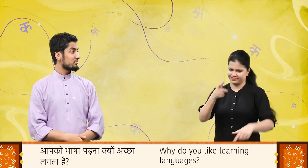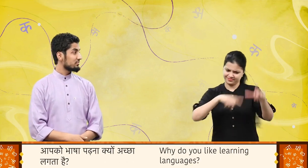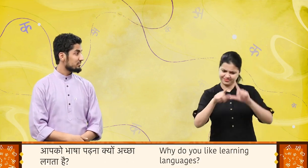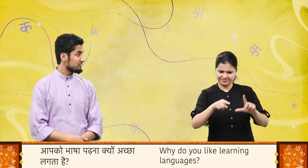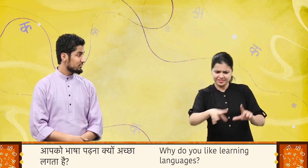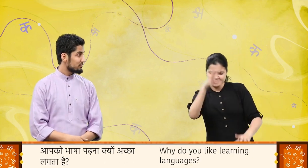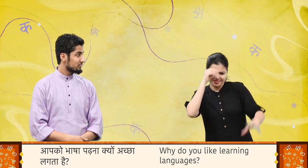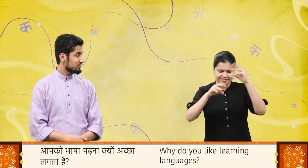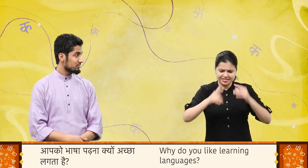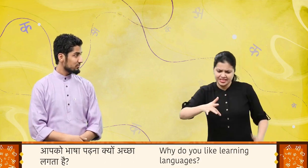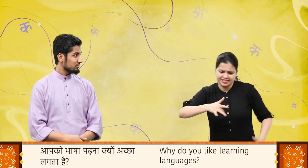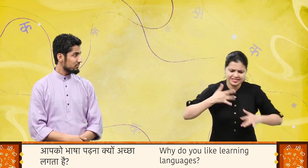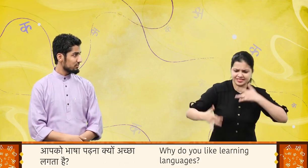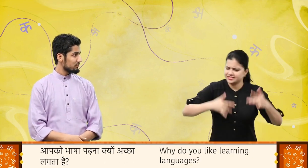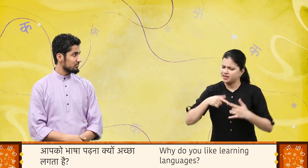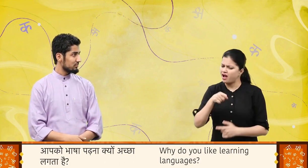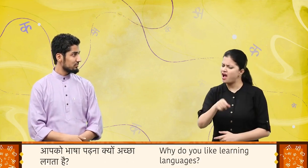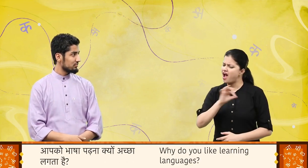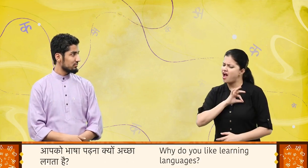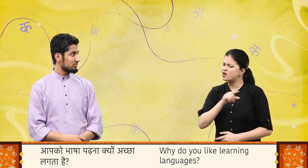आपको भाषा पढ़ना क्यूं अच्छा लगता है?